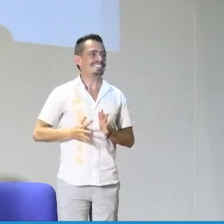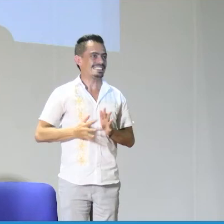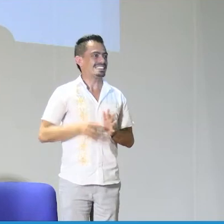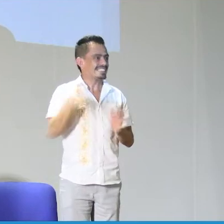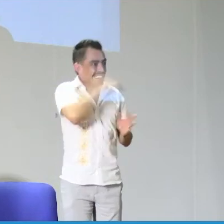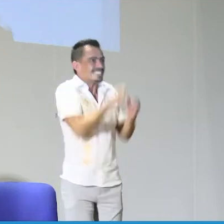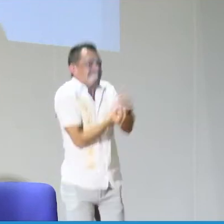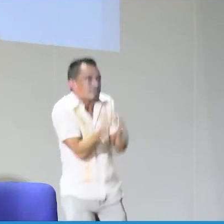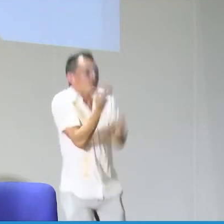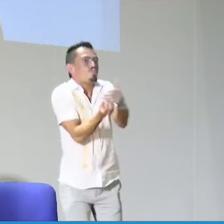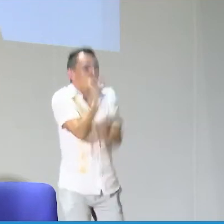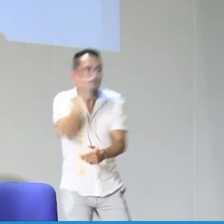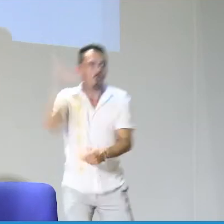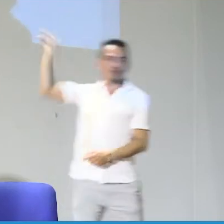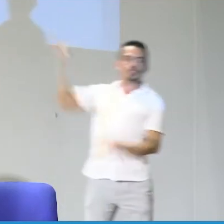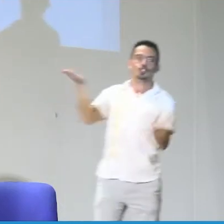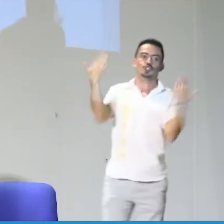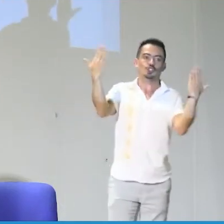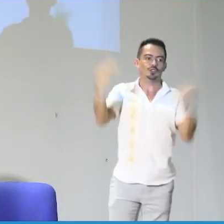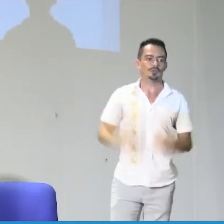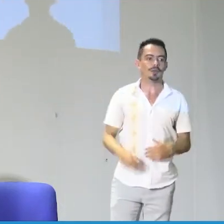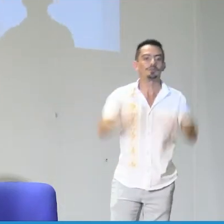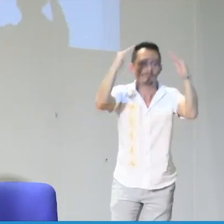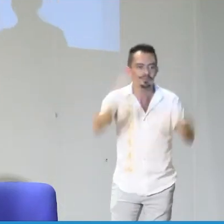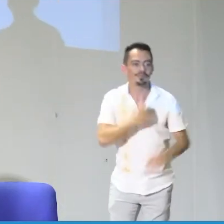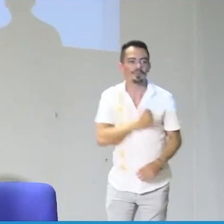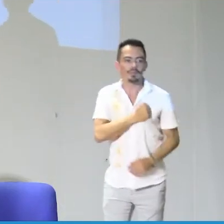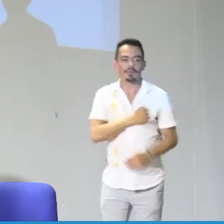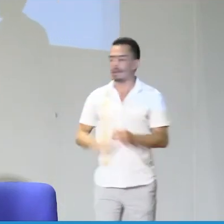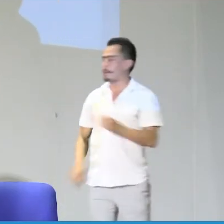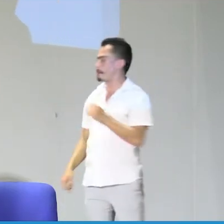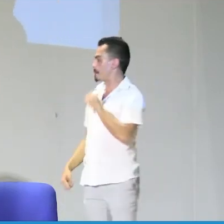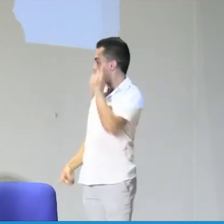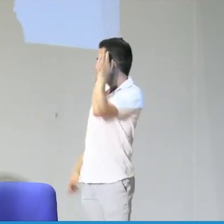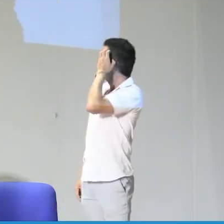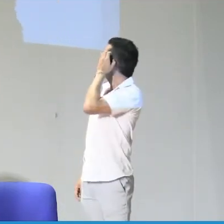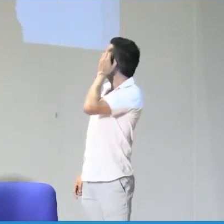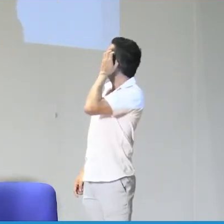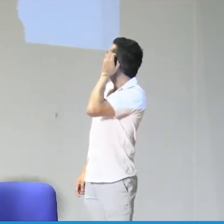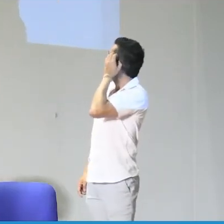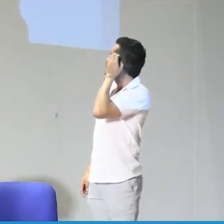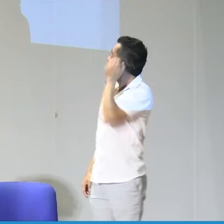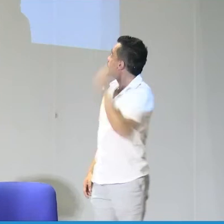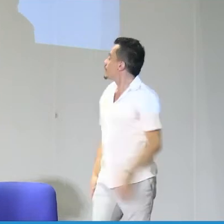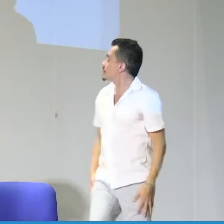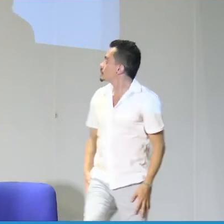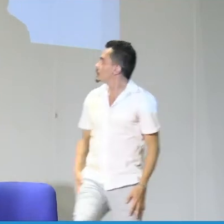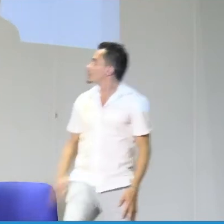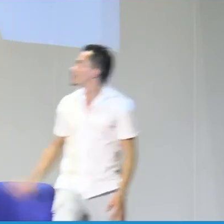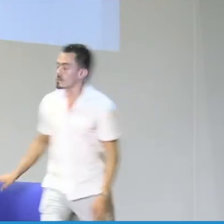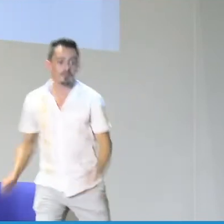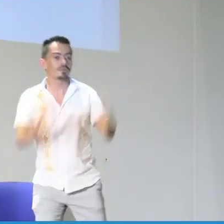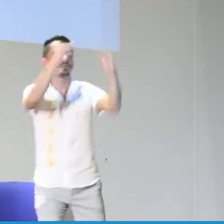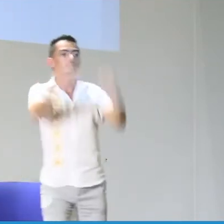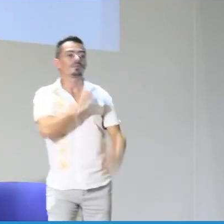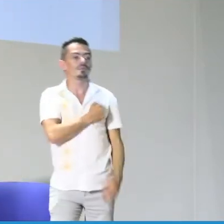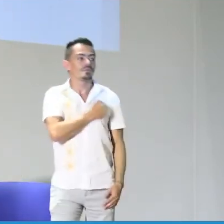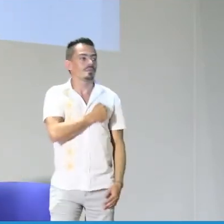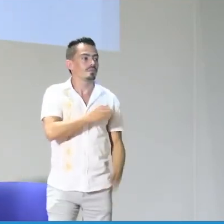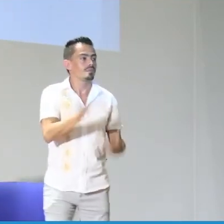por ejemplo, ya verse usted graduado en el grado 11 y verse cuando era niño y eso es de gran utilidad y eso permite ver la